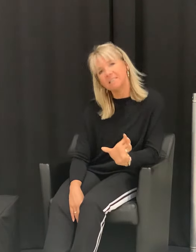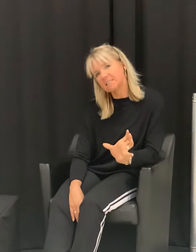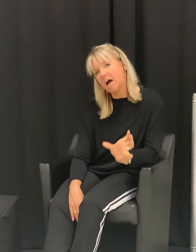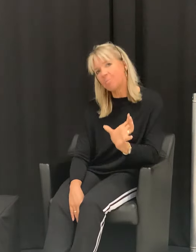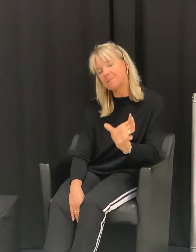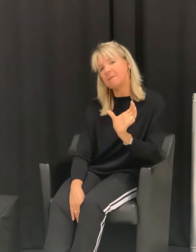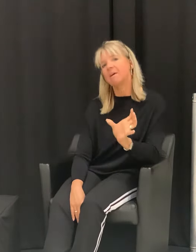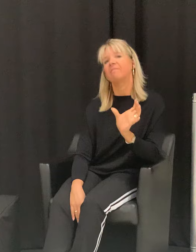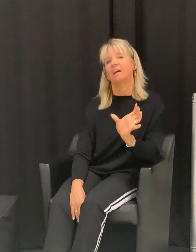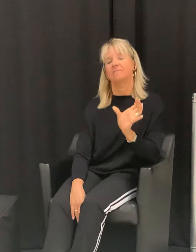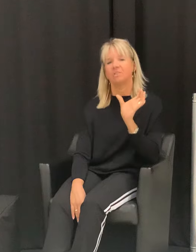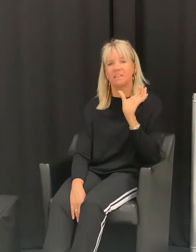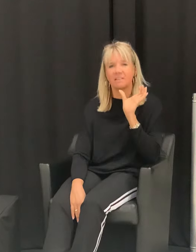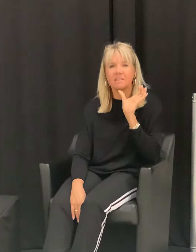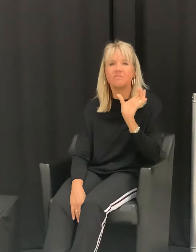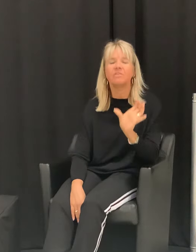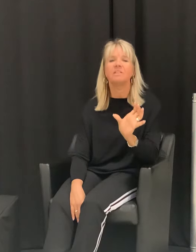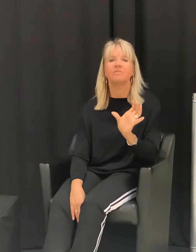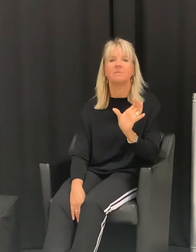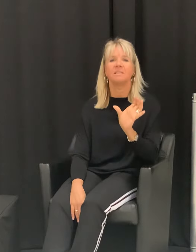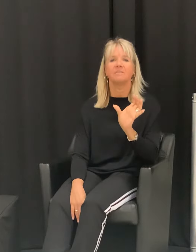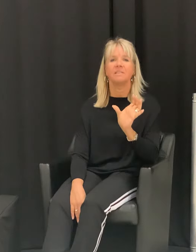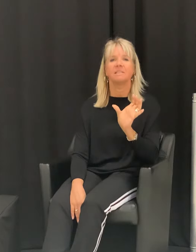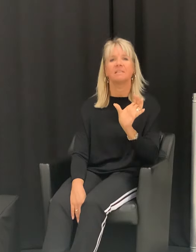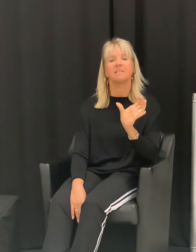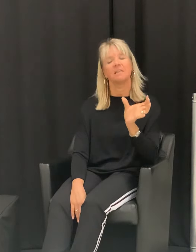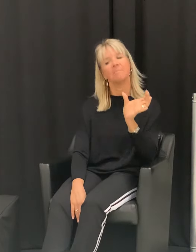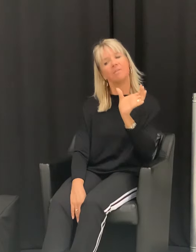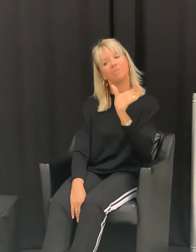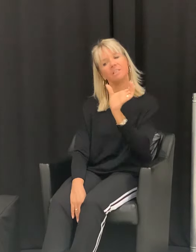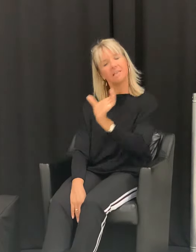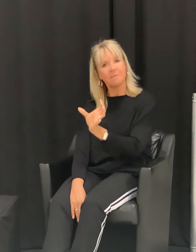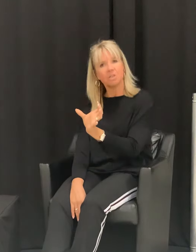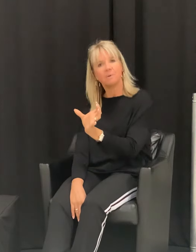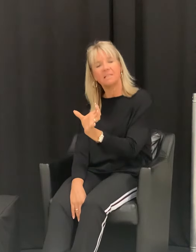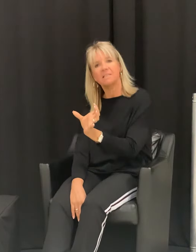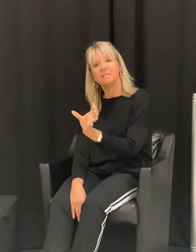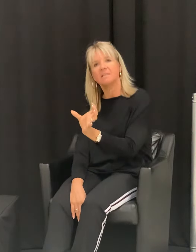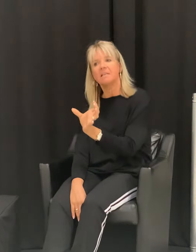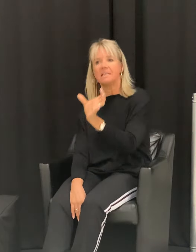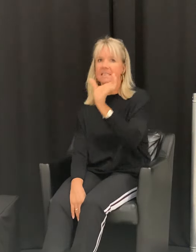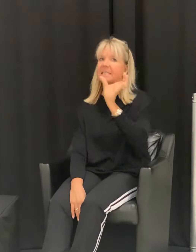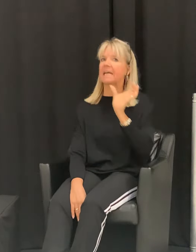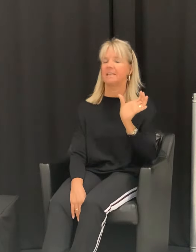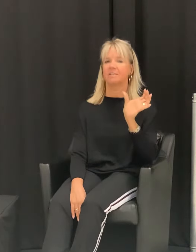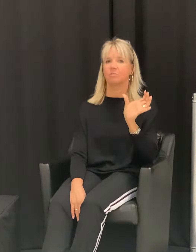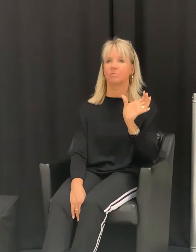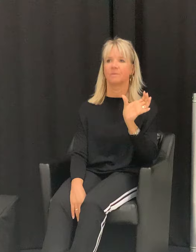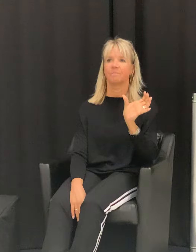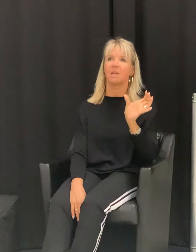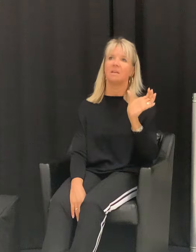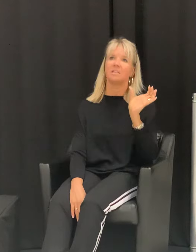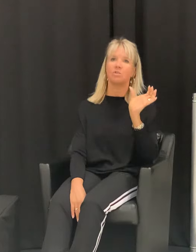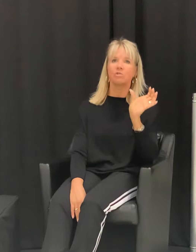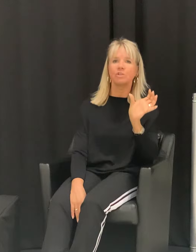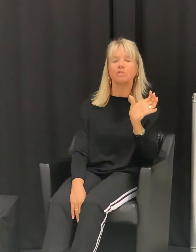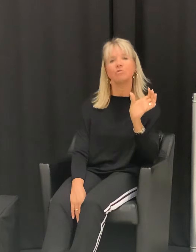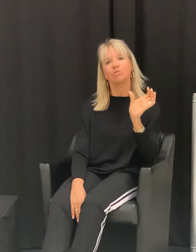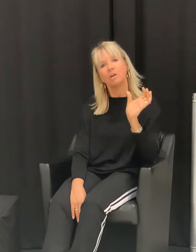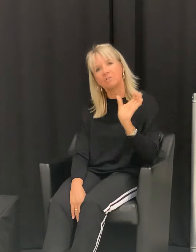dieses Hauptthema weiß, wo ich sage, das ist für mich das wichtigste Thema, würde ich dementsprechend die Trainer suchen, die Kurse suchen und auch